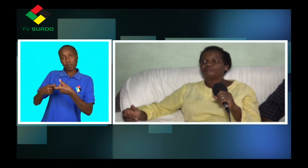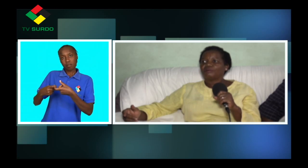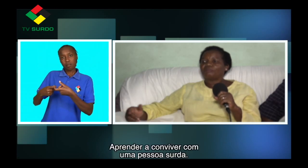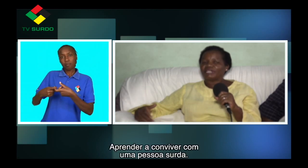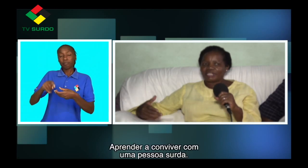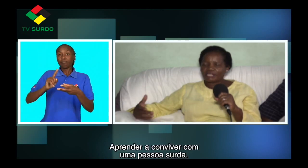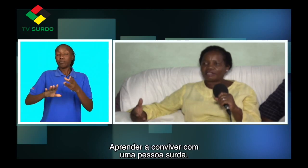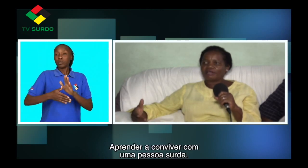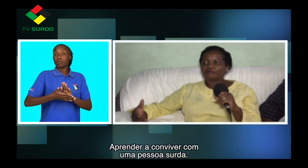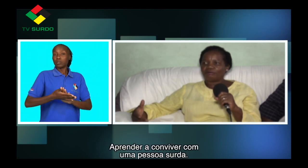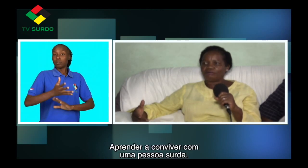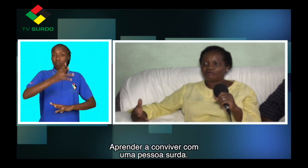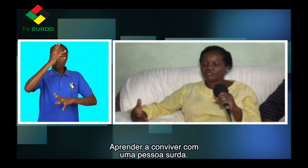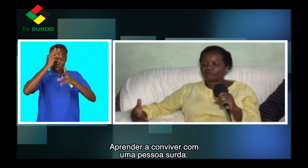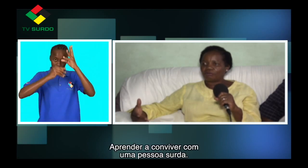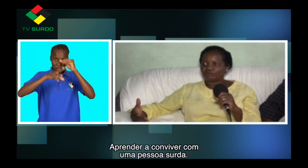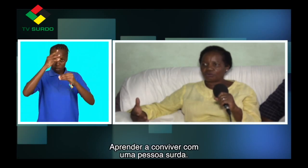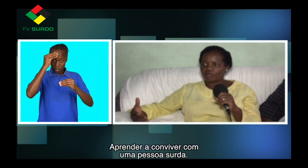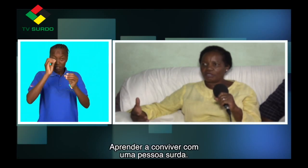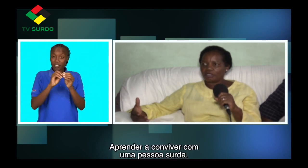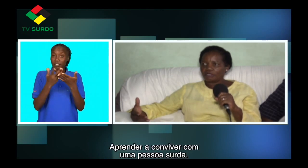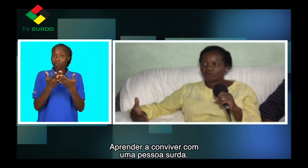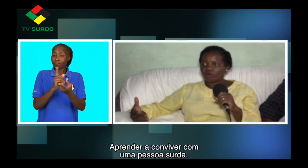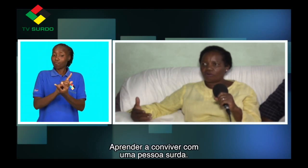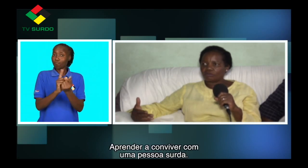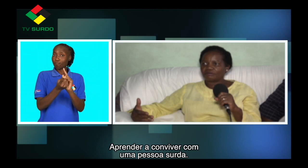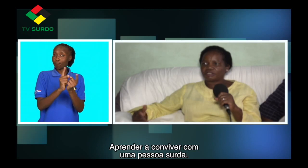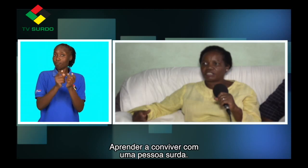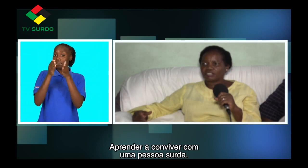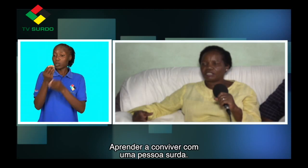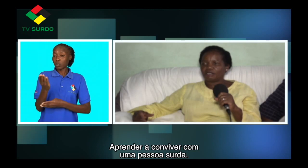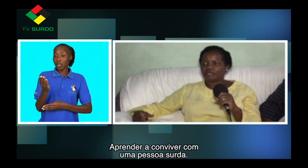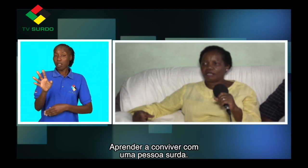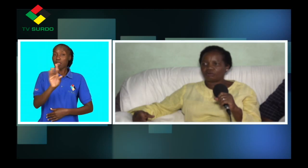Aprender a conviver com uma pessoa com deficiência auditiva.